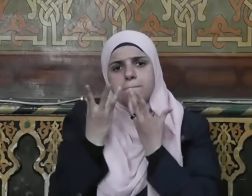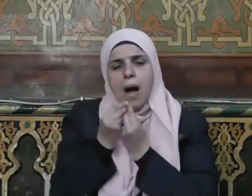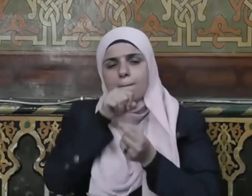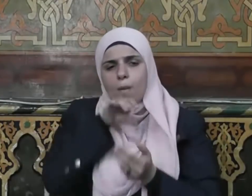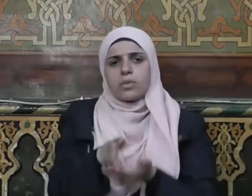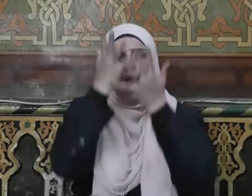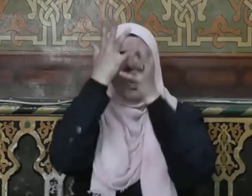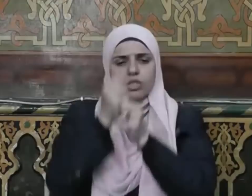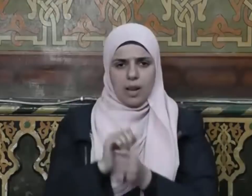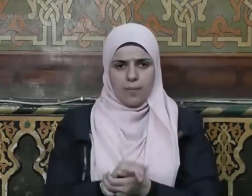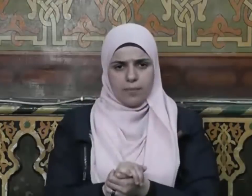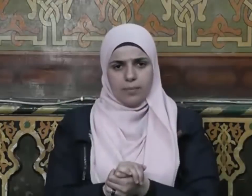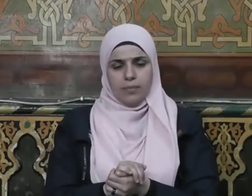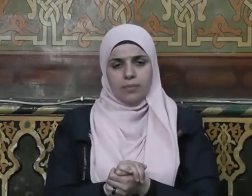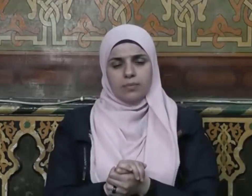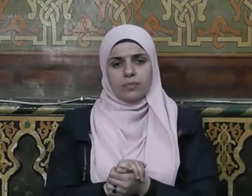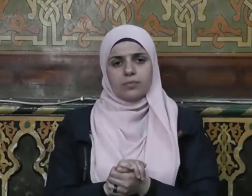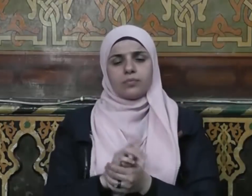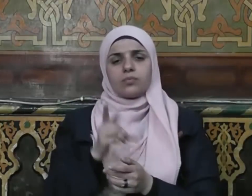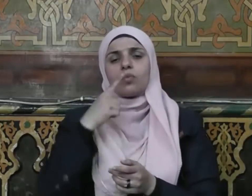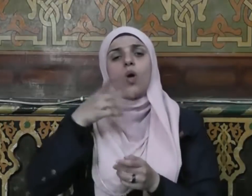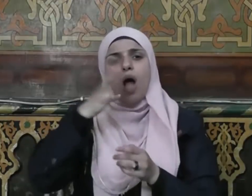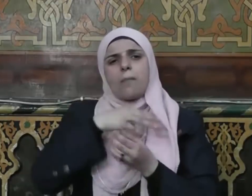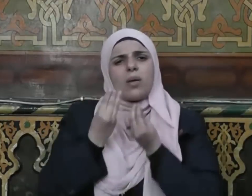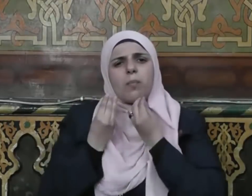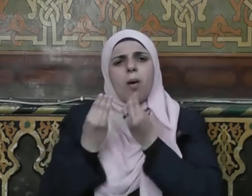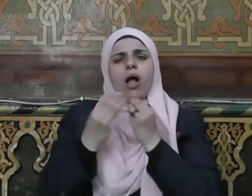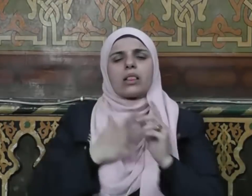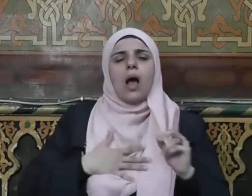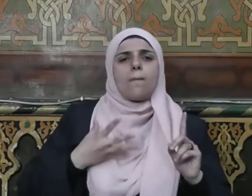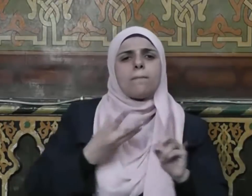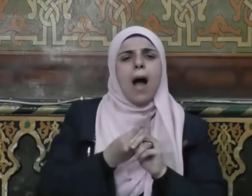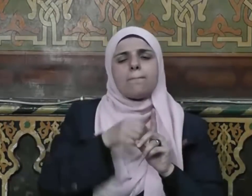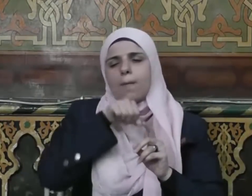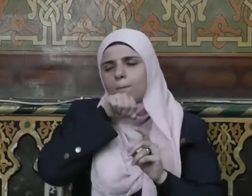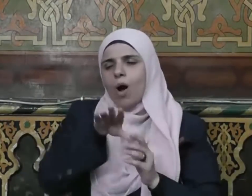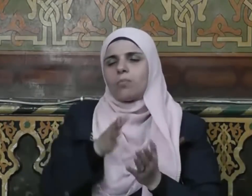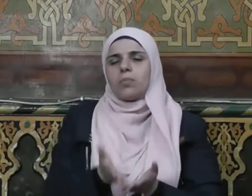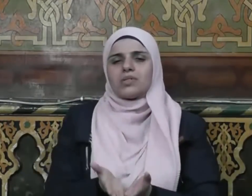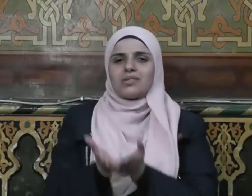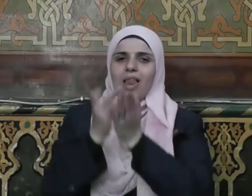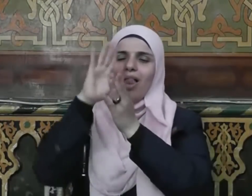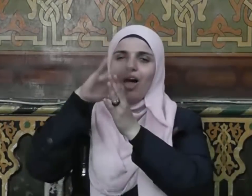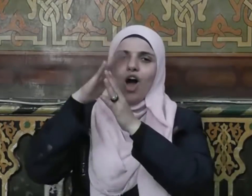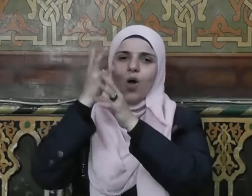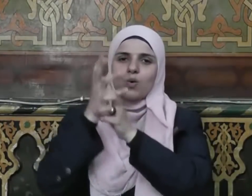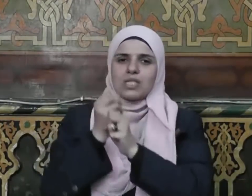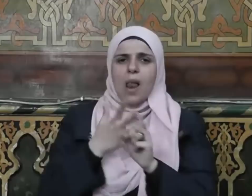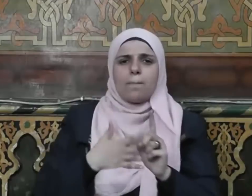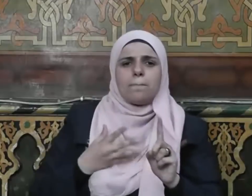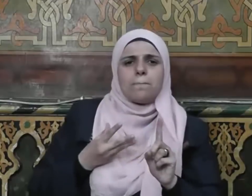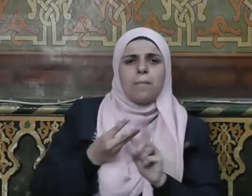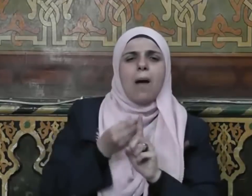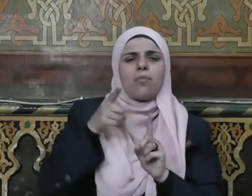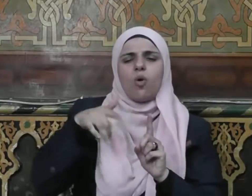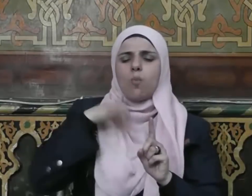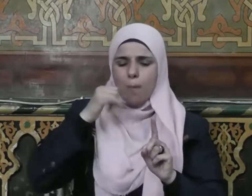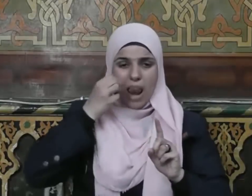أنزل معه وقدموا محبته صلى الله عليه وسلم على محبة